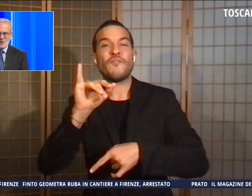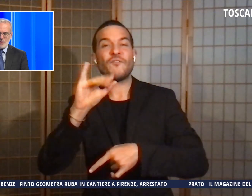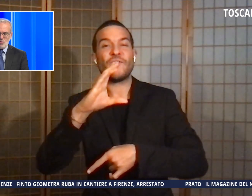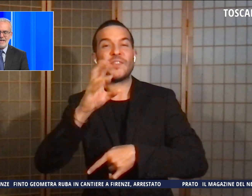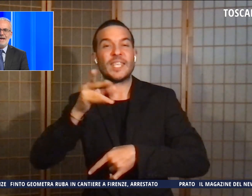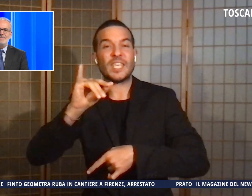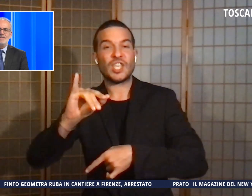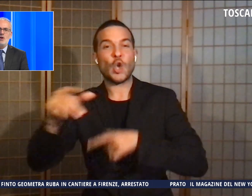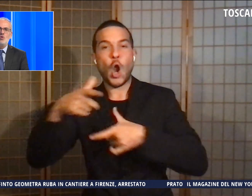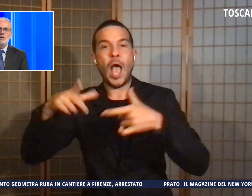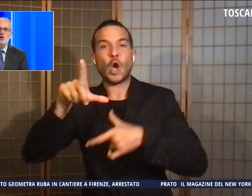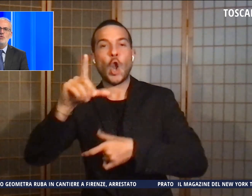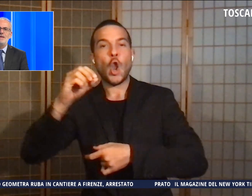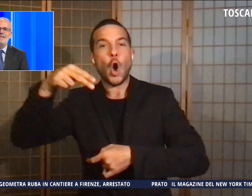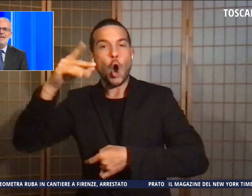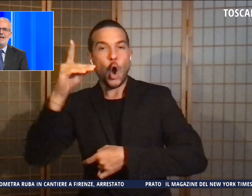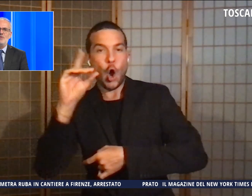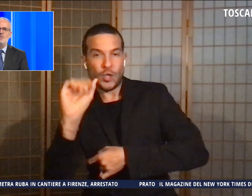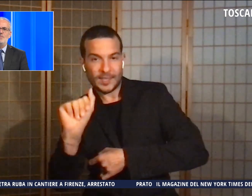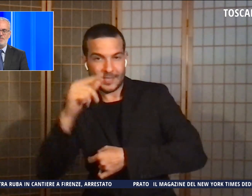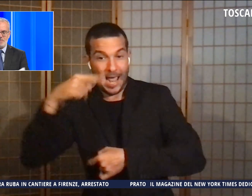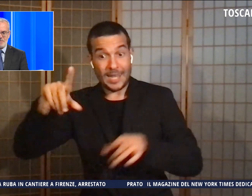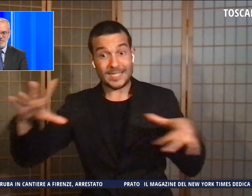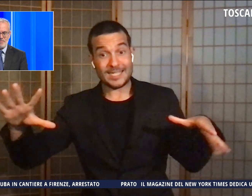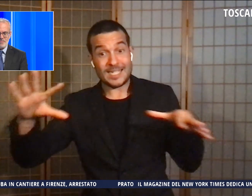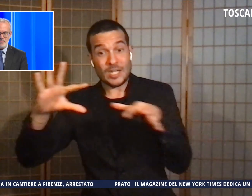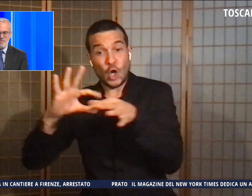Qui potrà collegarsi con la Ciclovia dell'Arno.